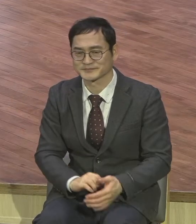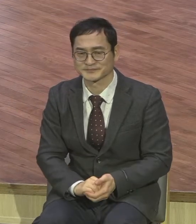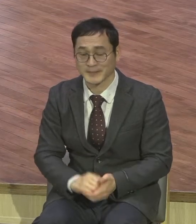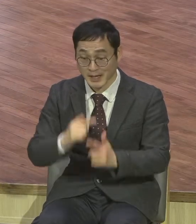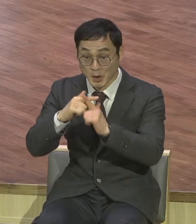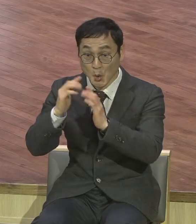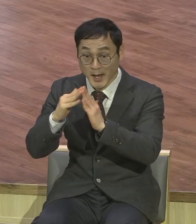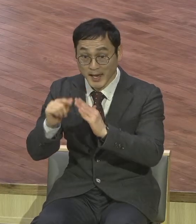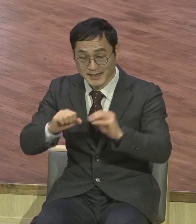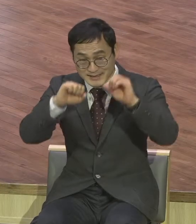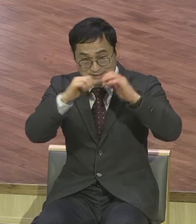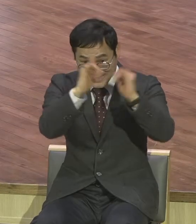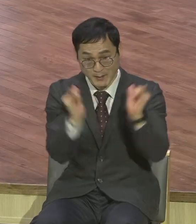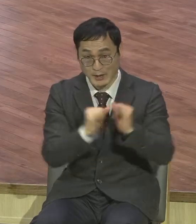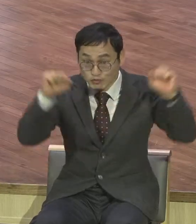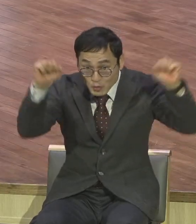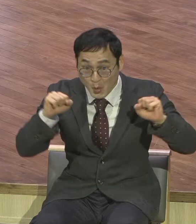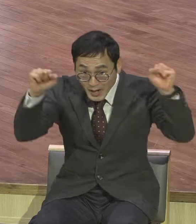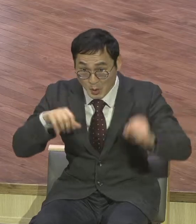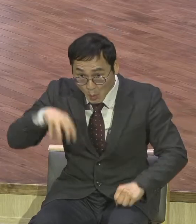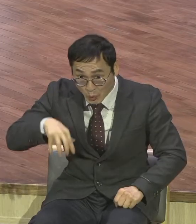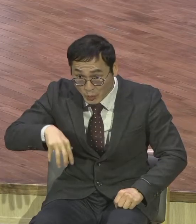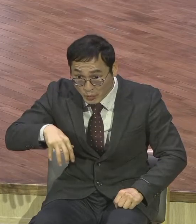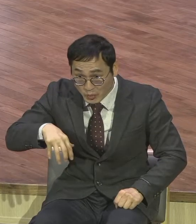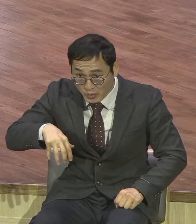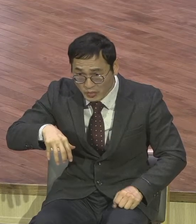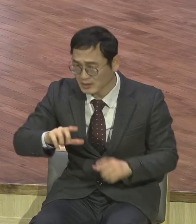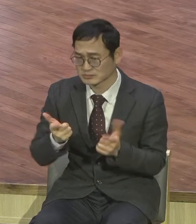사회운동하는 단체가 아니에요. 아시겠어요?